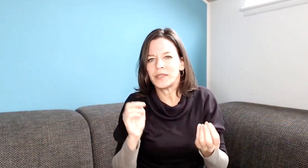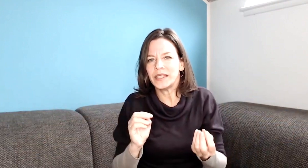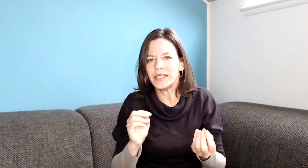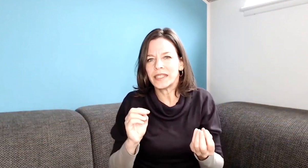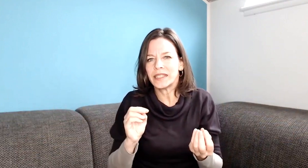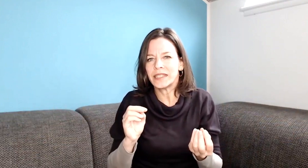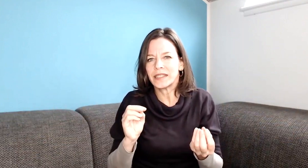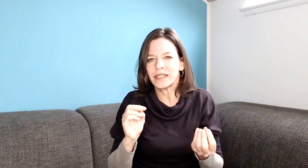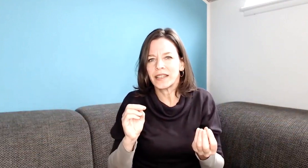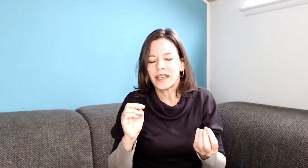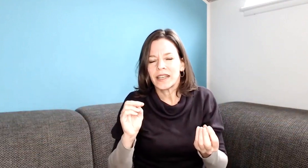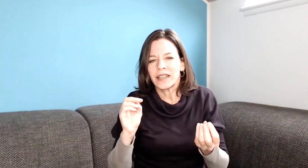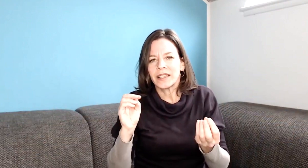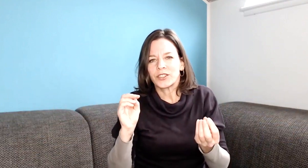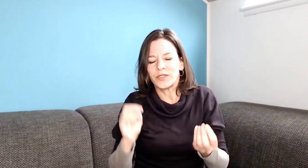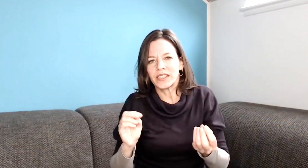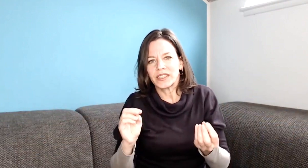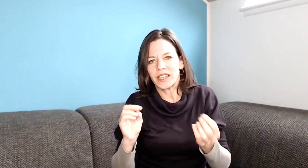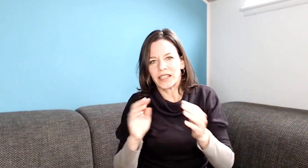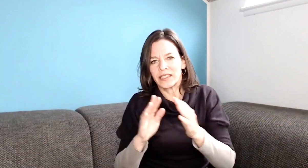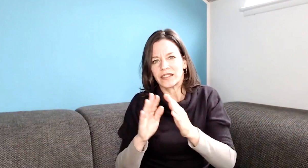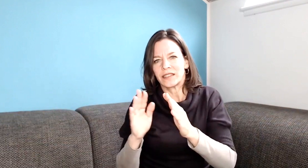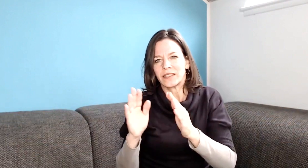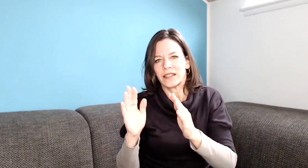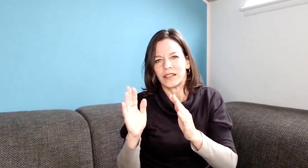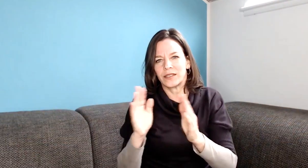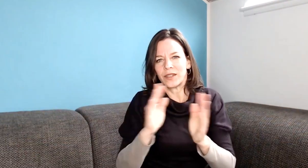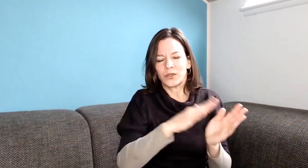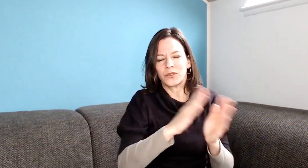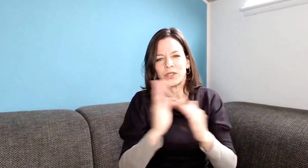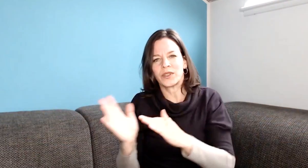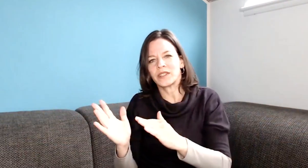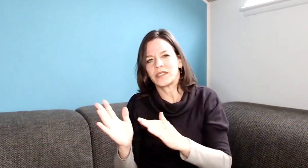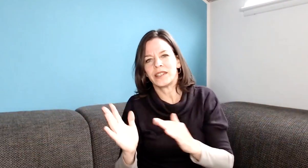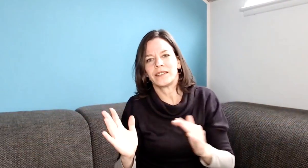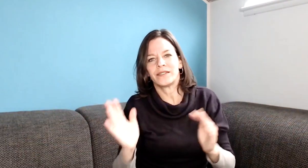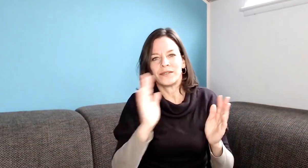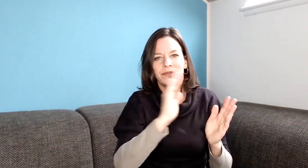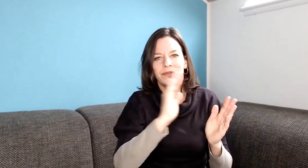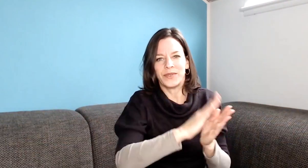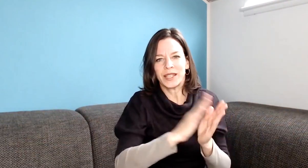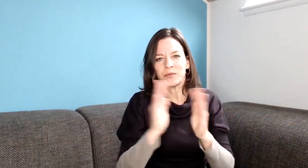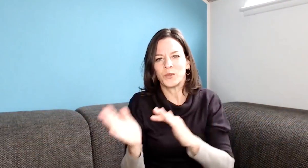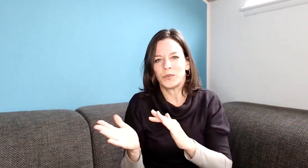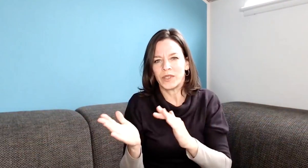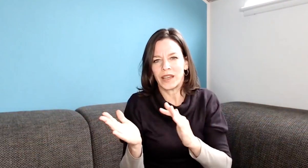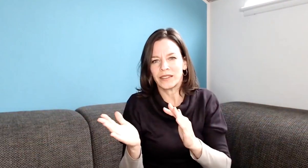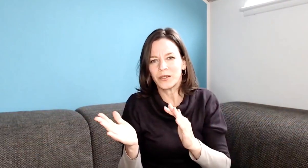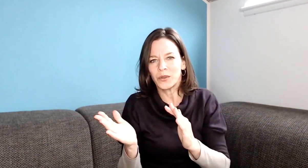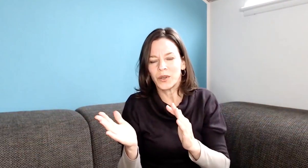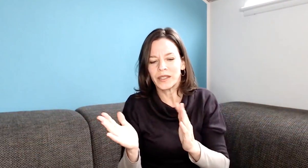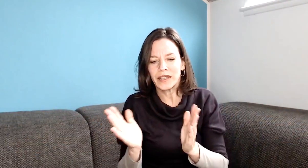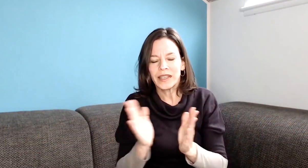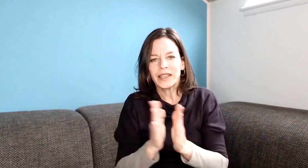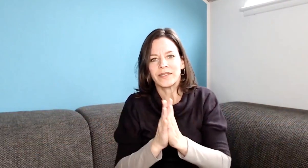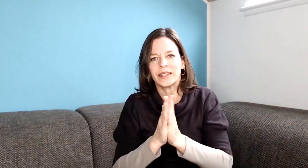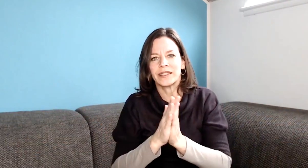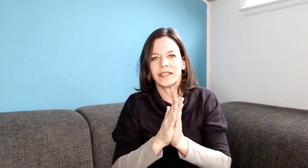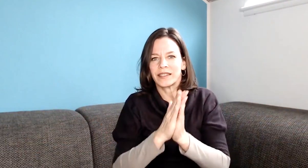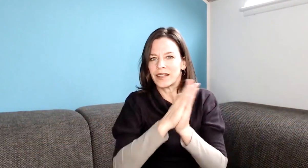diejenigen Schwierigkeiten auszudifferenzieren, an welchem Typ sie angehören, wenn es